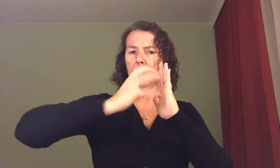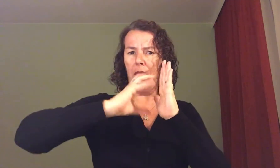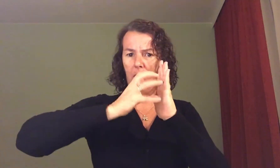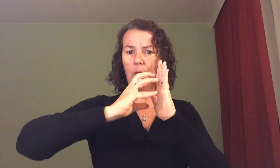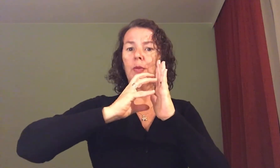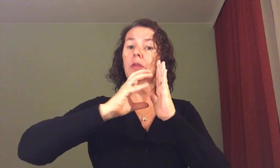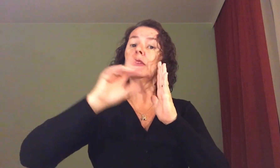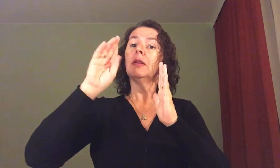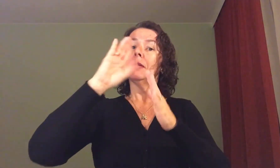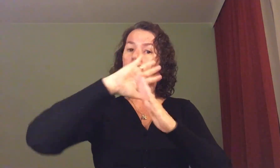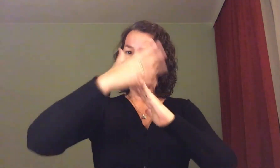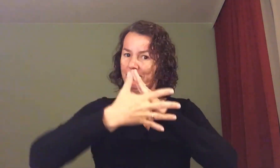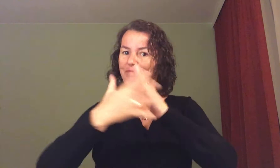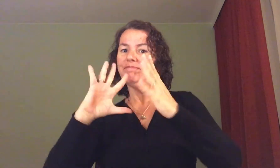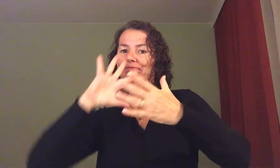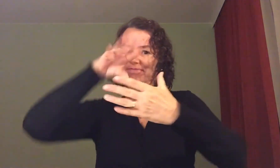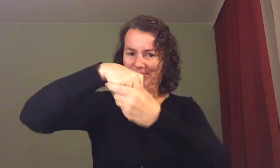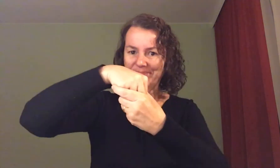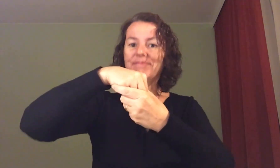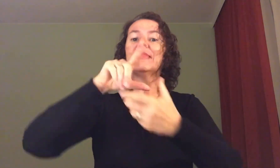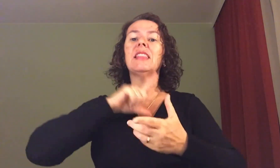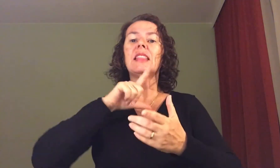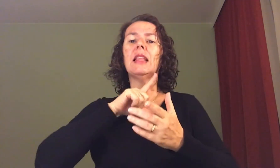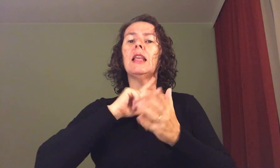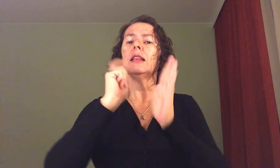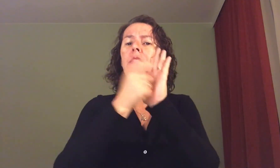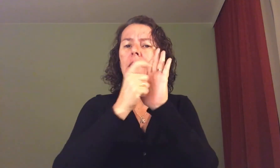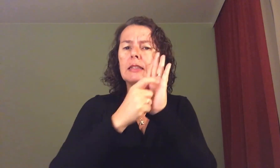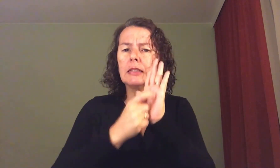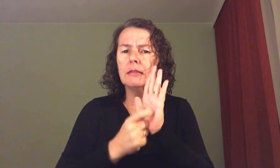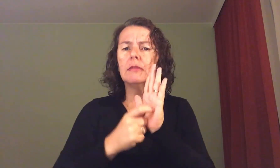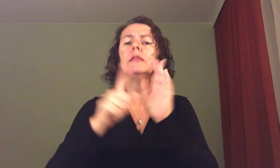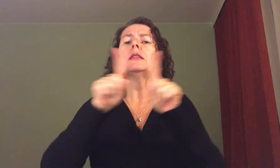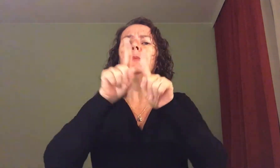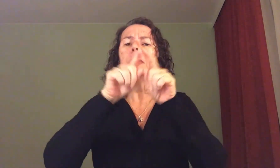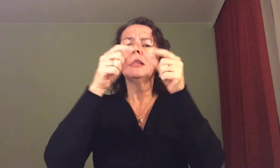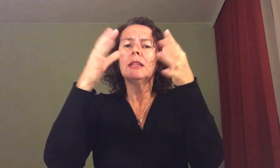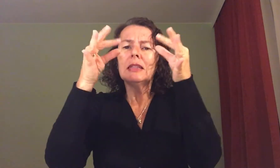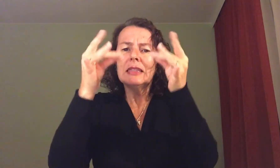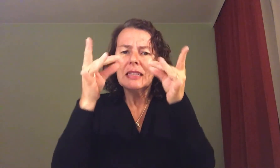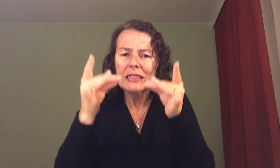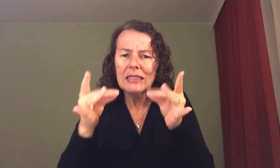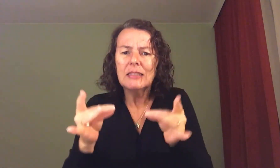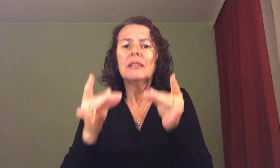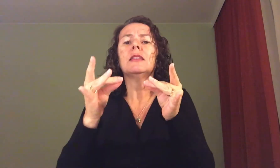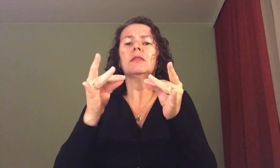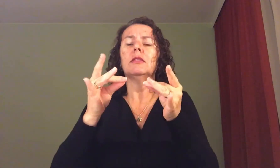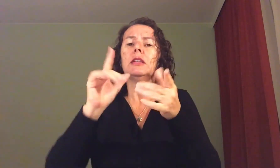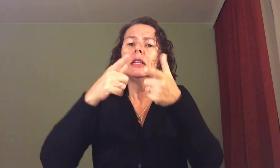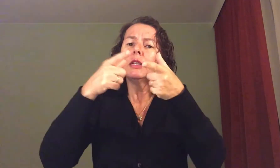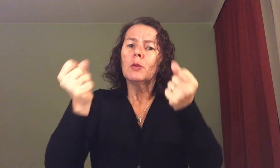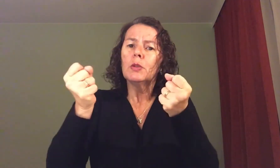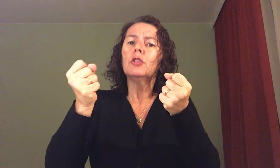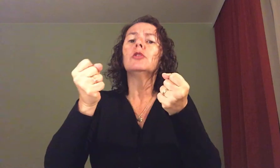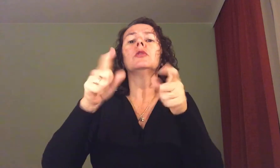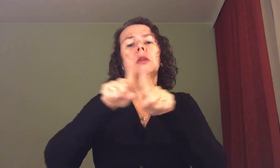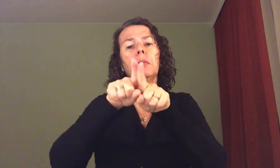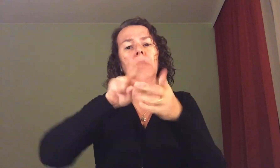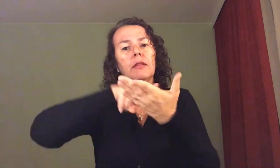identificados na língua com descrições linguísticas e tradução para o português e para o inglês.